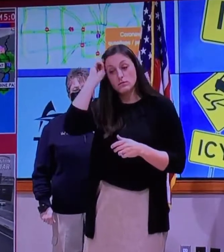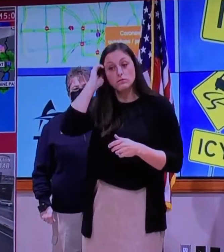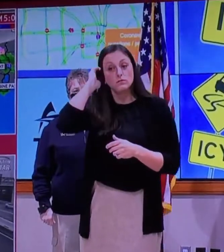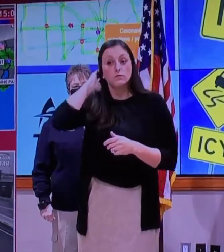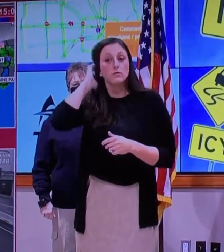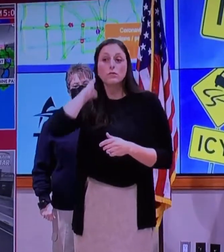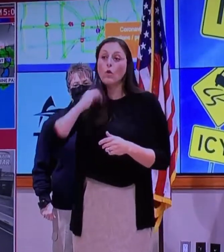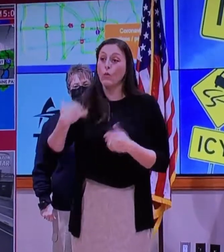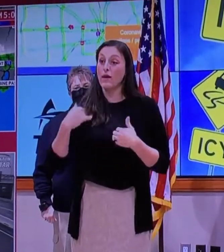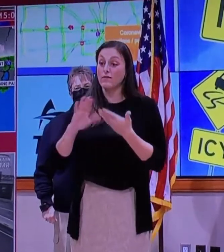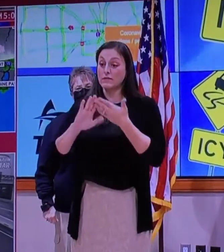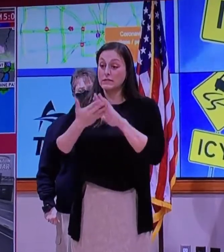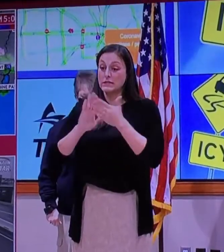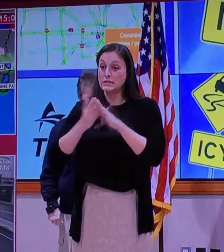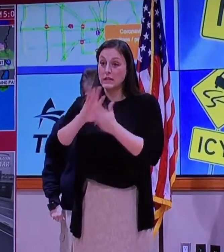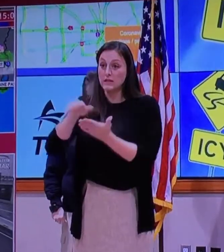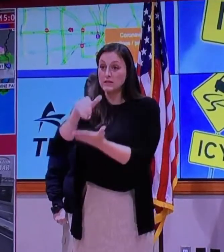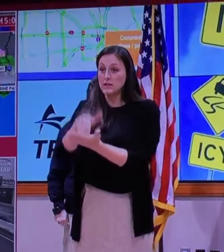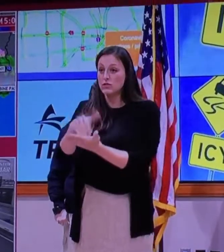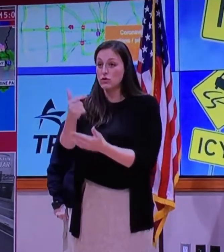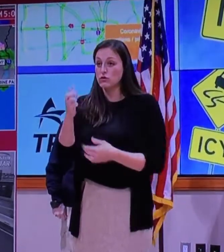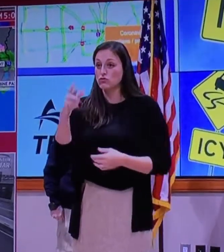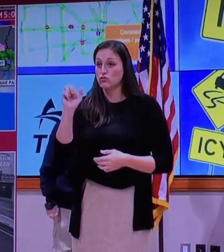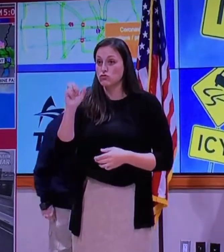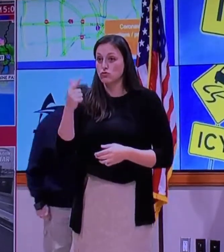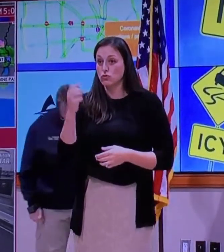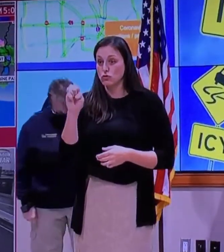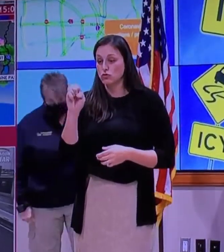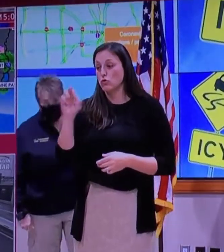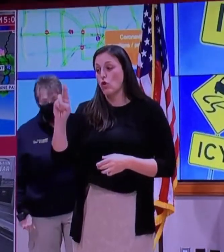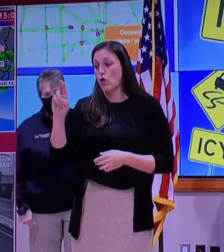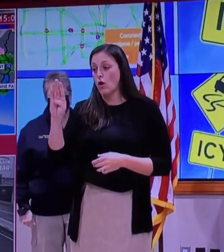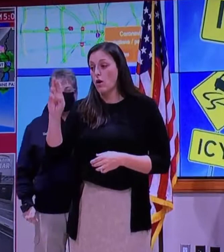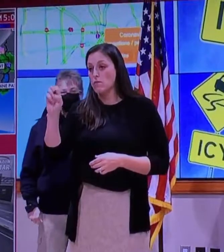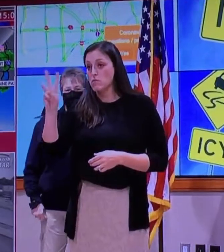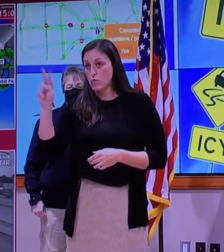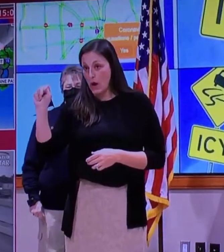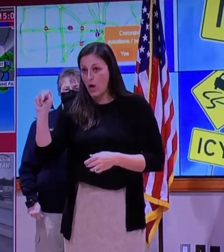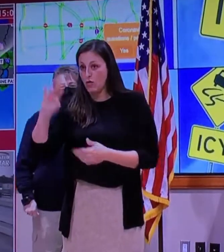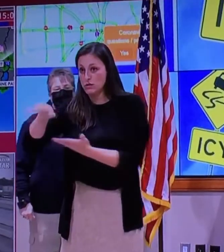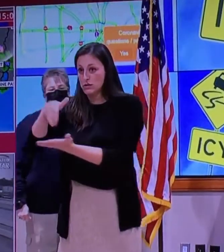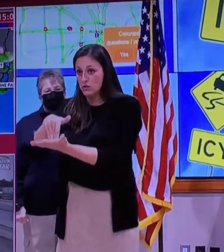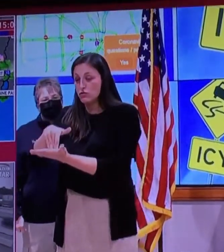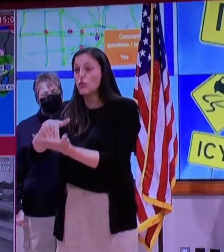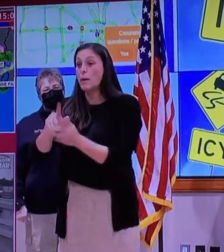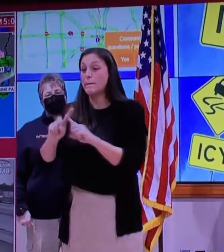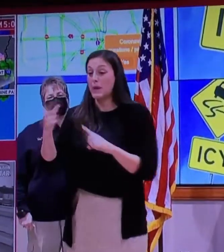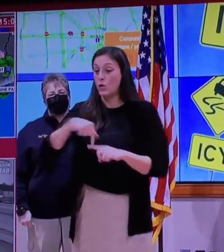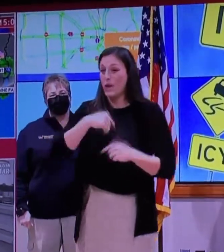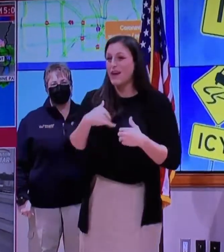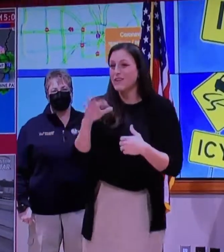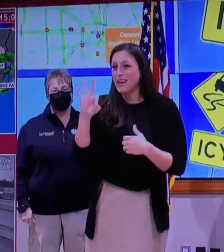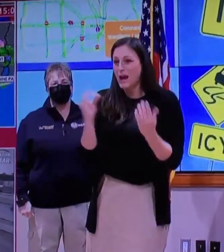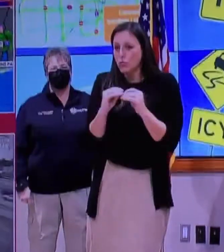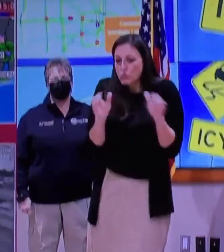Nuevemente, con respecto a los puntos asignados para que la gente se resguarde de los elementos,